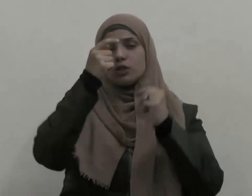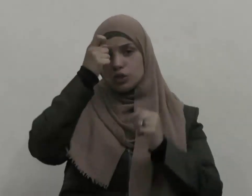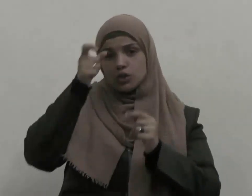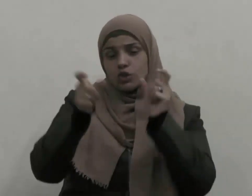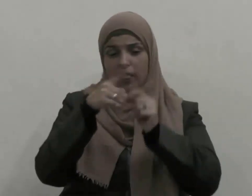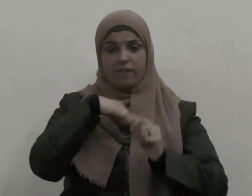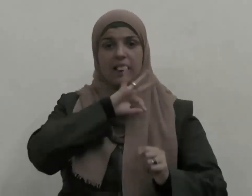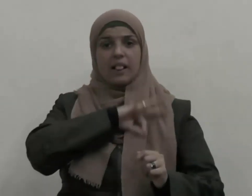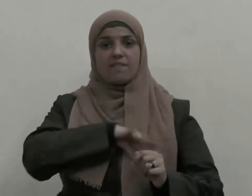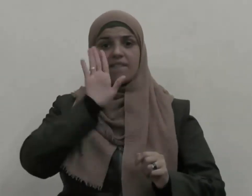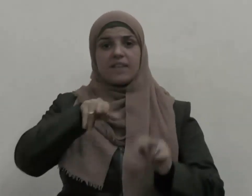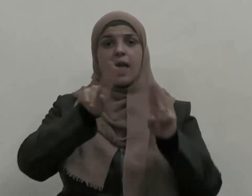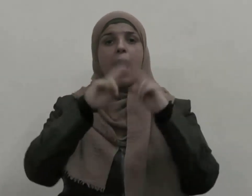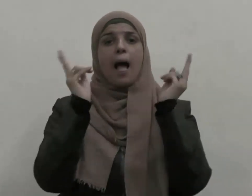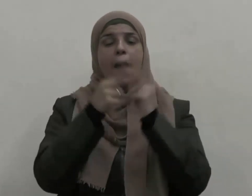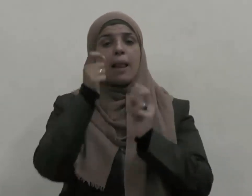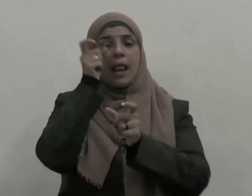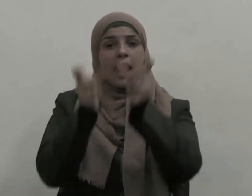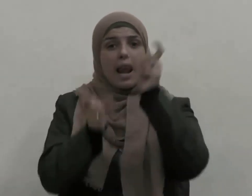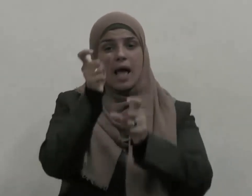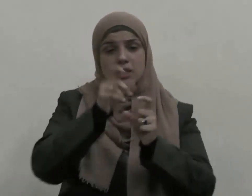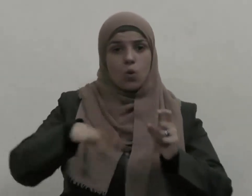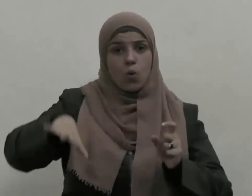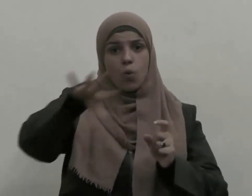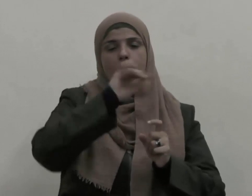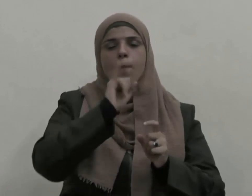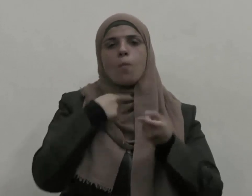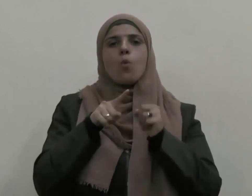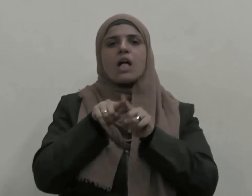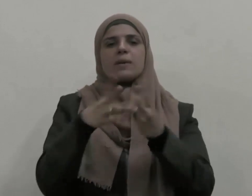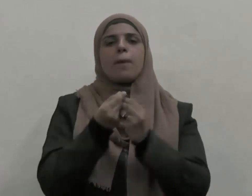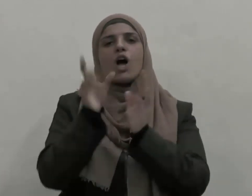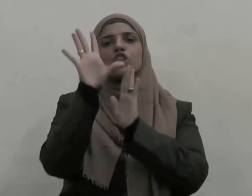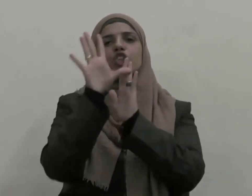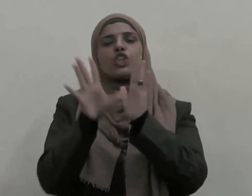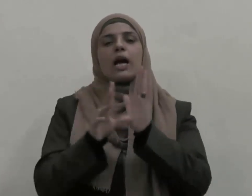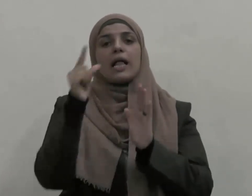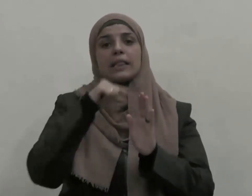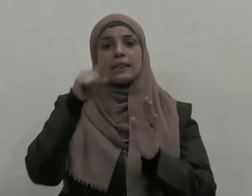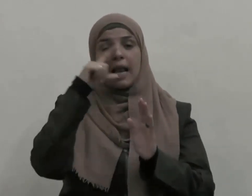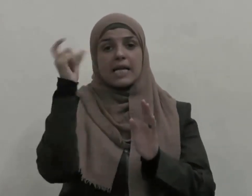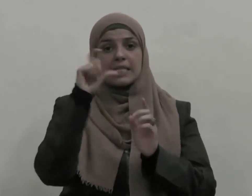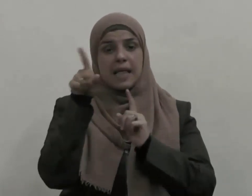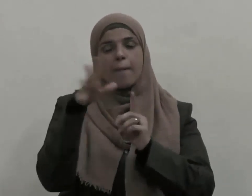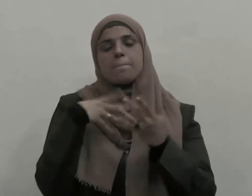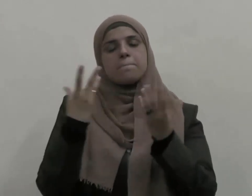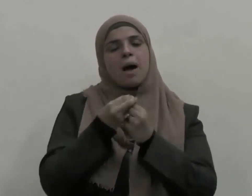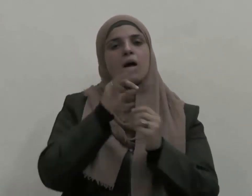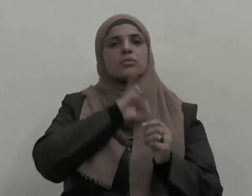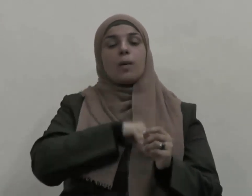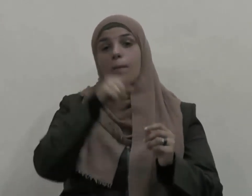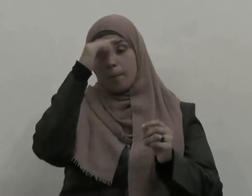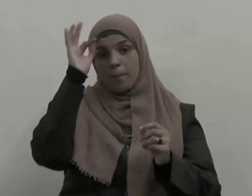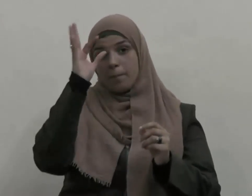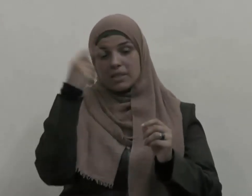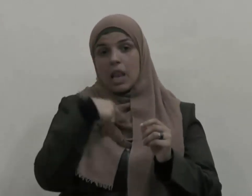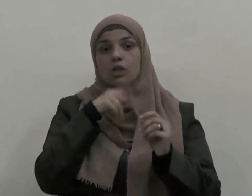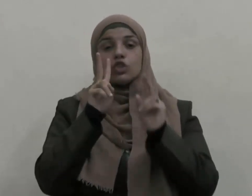للناس يكون موافقا للشرع وإن لم يرد فيه نص صريح وكل ما